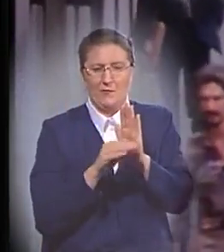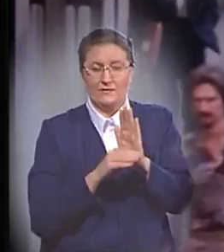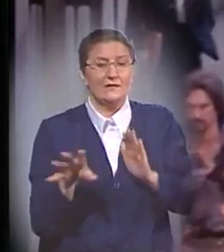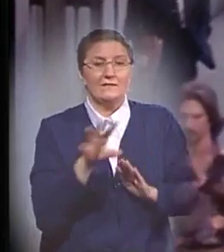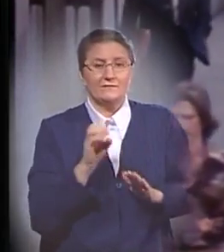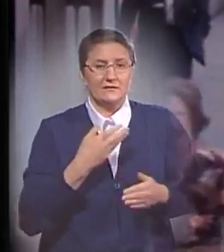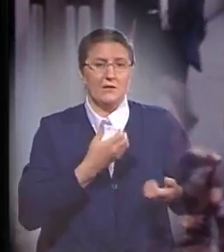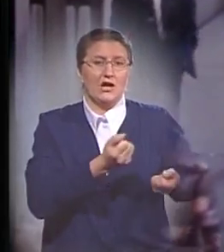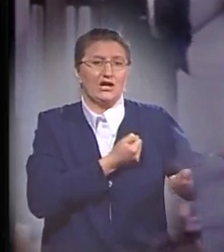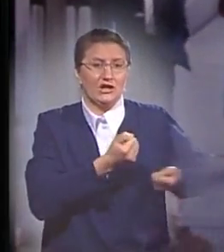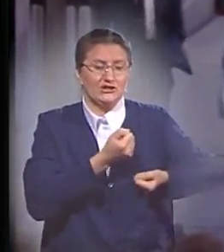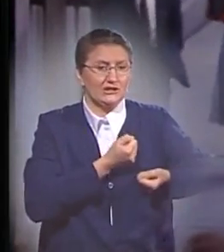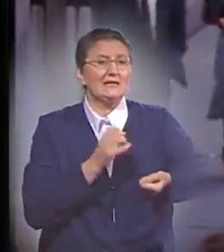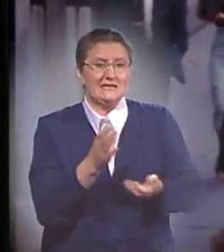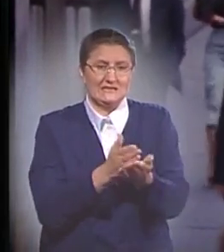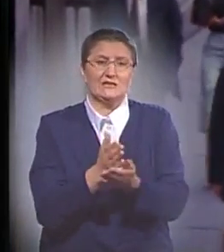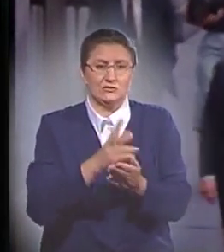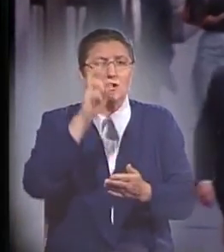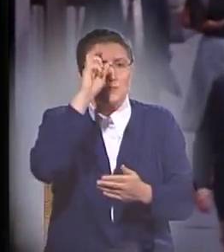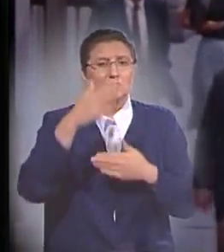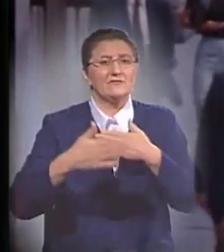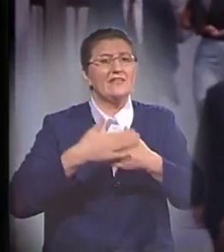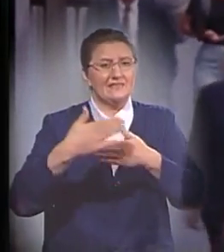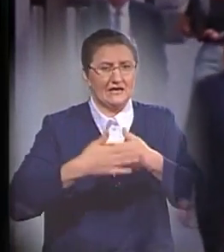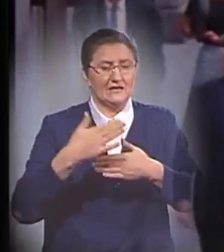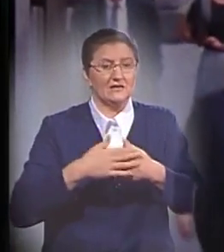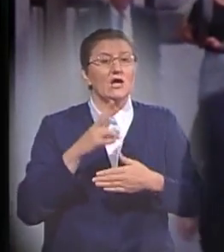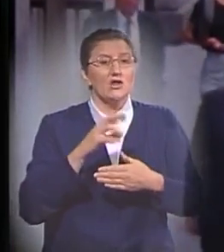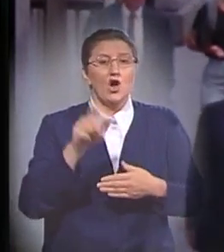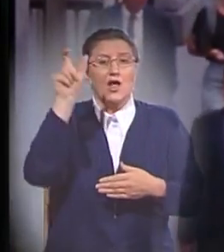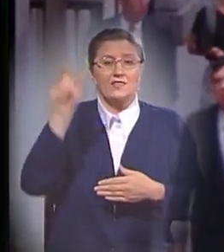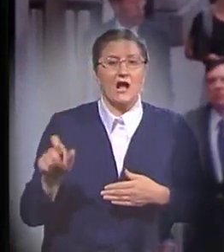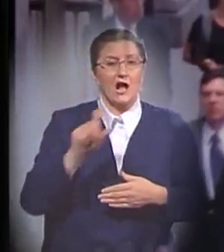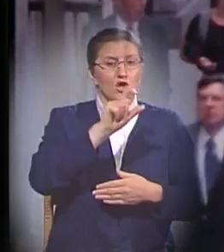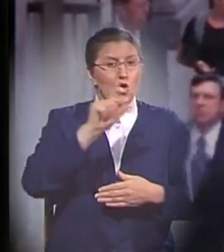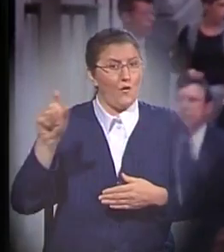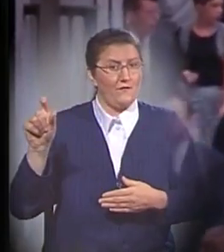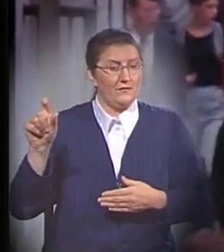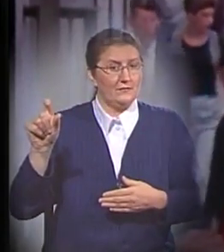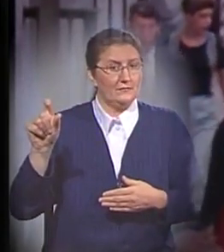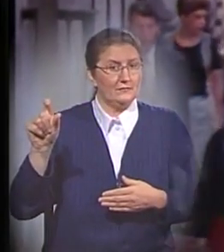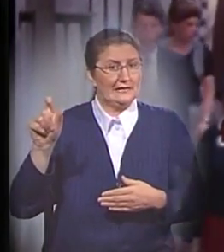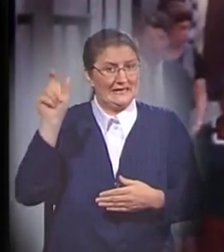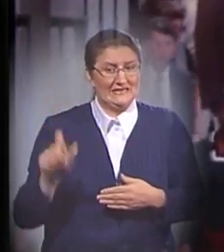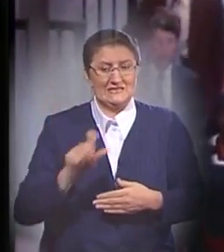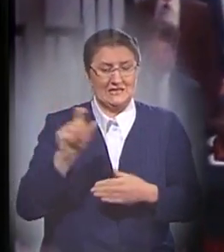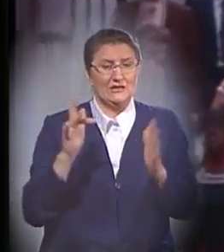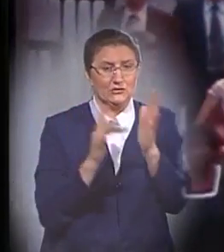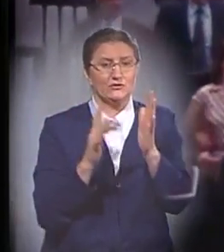грешники и заслуживаем Божьего наказания. Но на Голгофе, на кресте. Иисус Христос стал